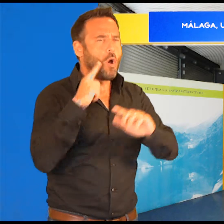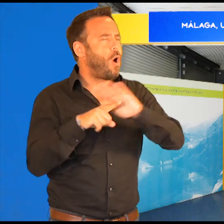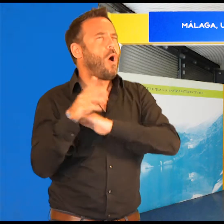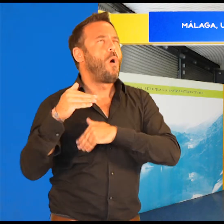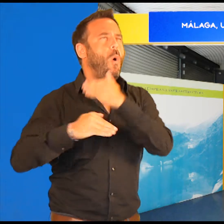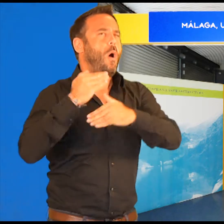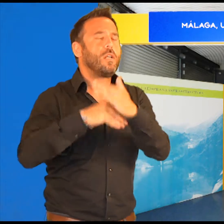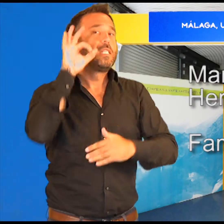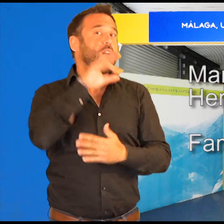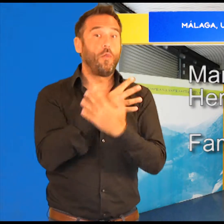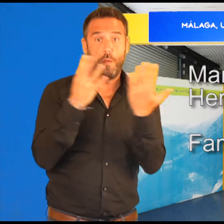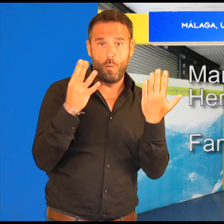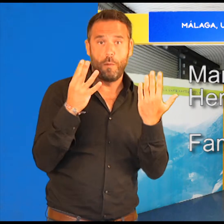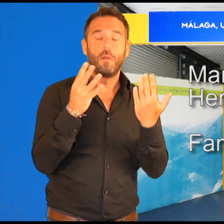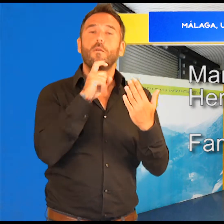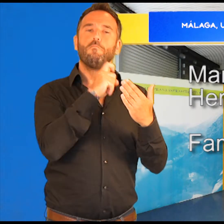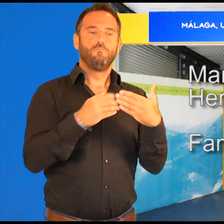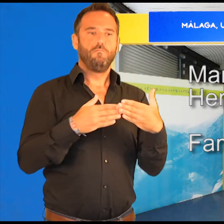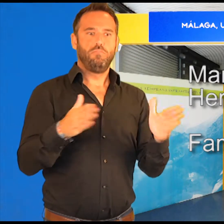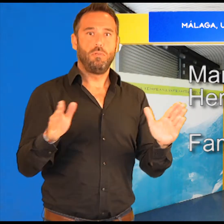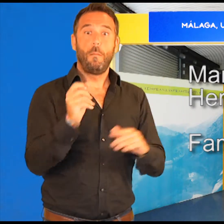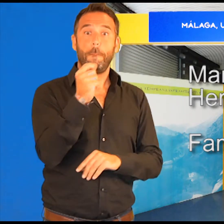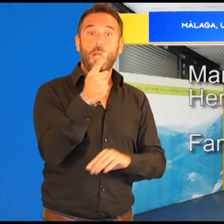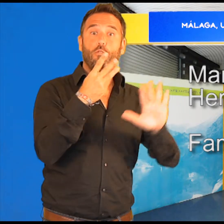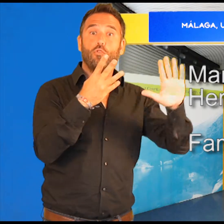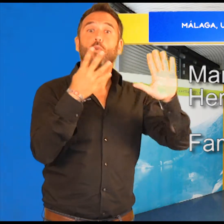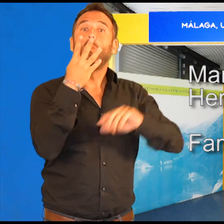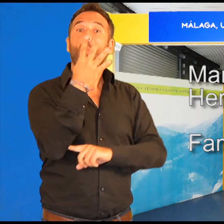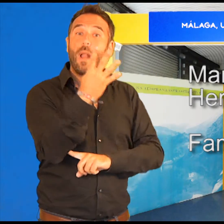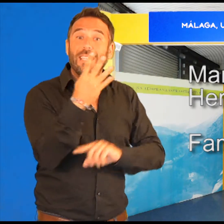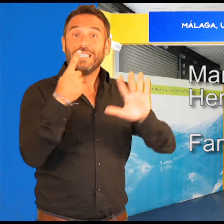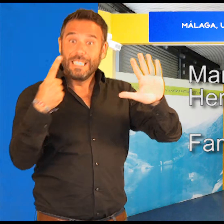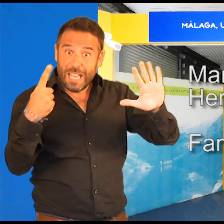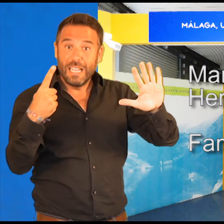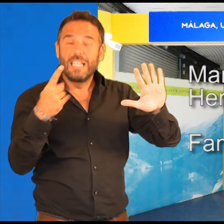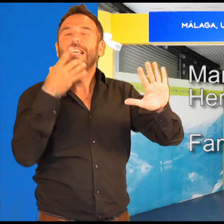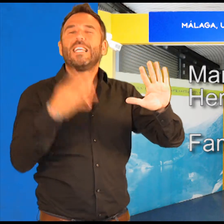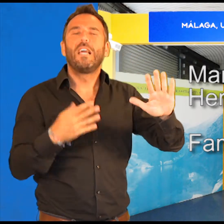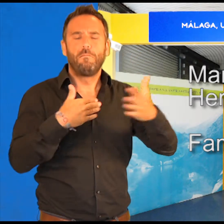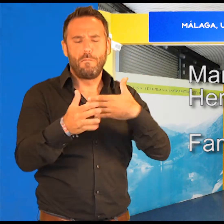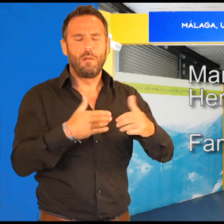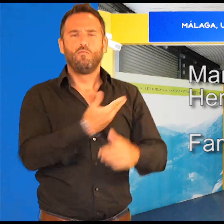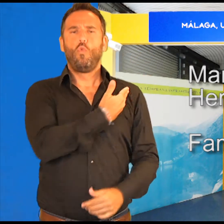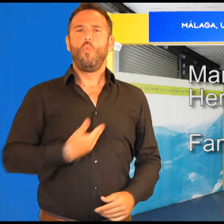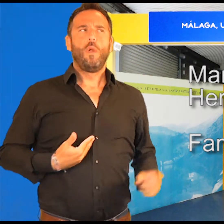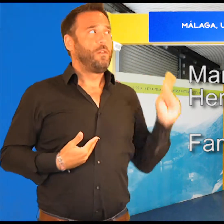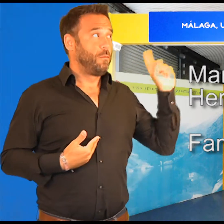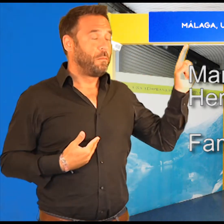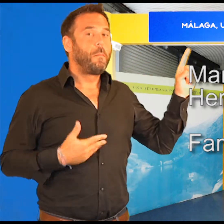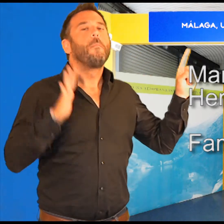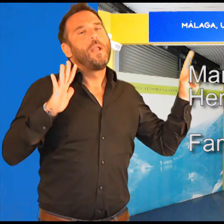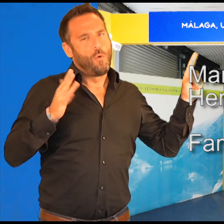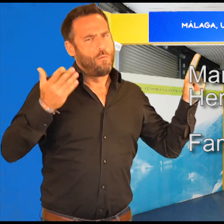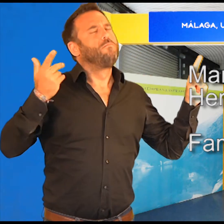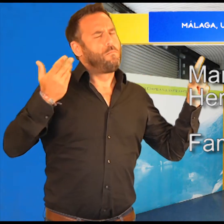Su apertura en 1846 fue iniciativa de Manuel Agustín Heredia, si bien los verdaderos protagonistas fueron la